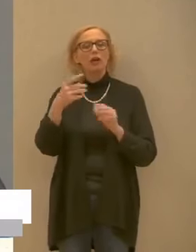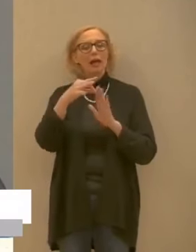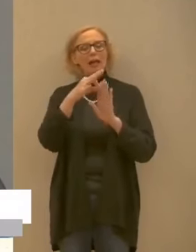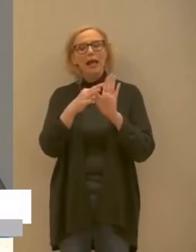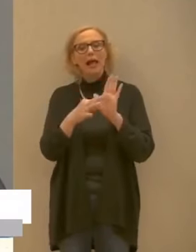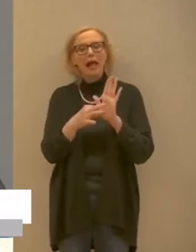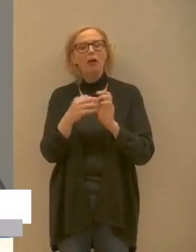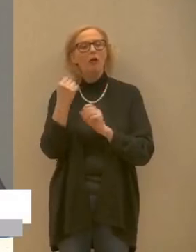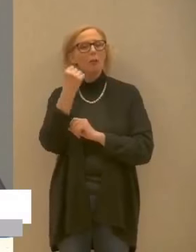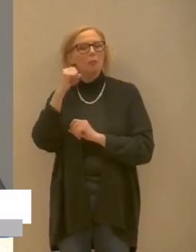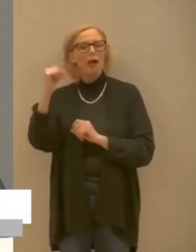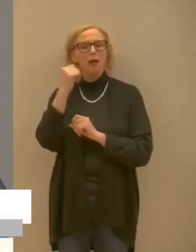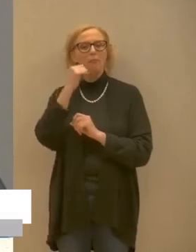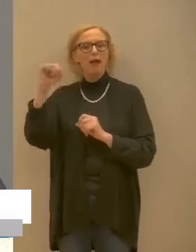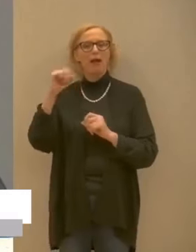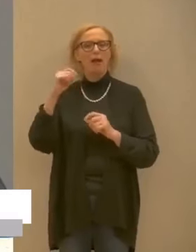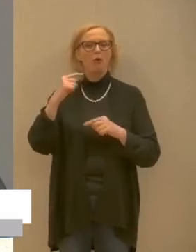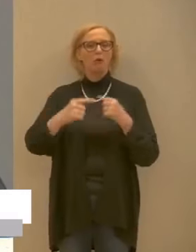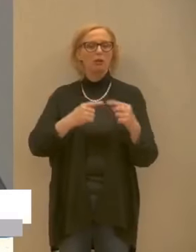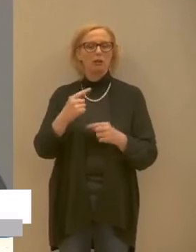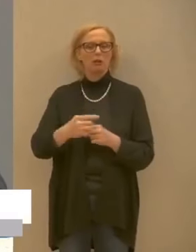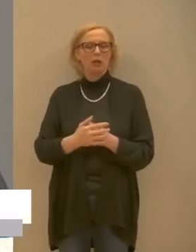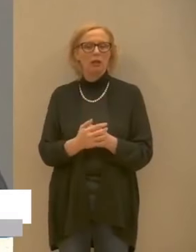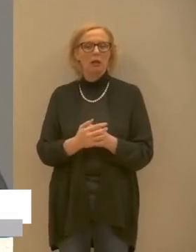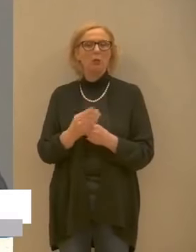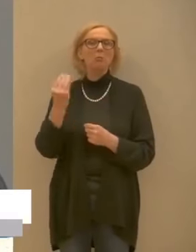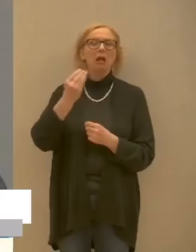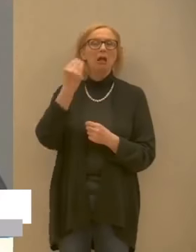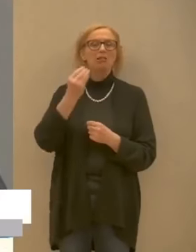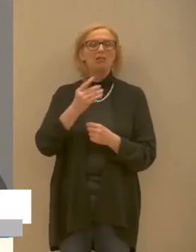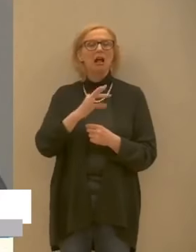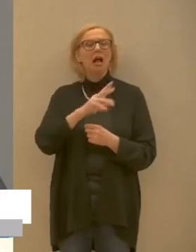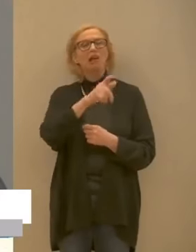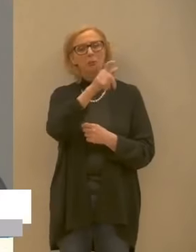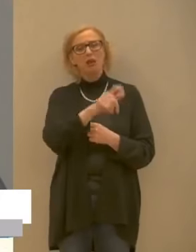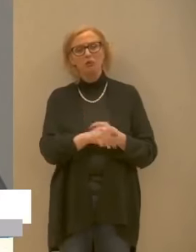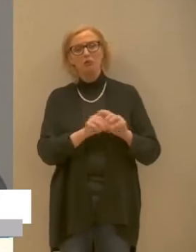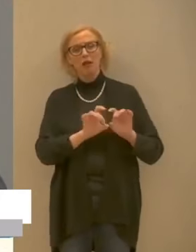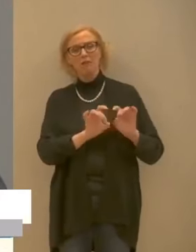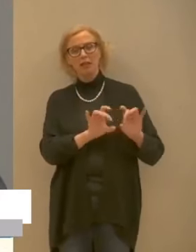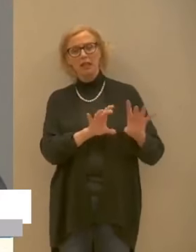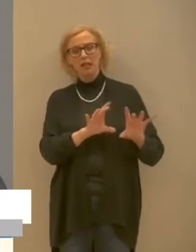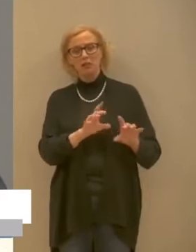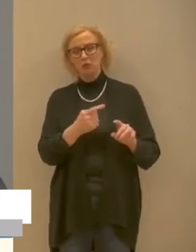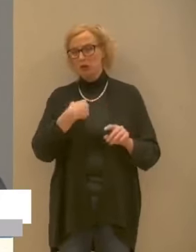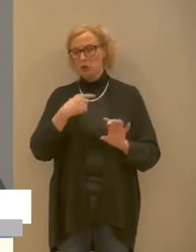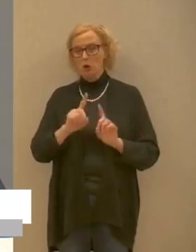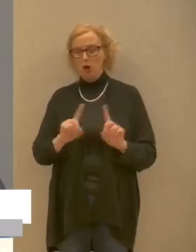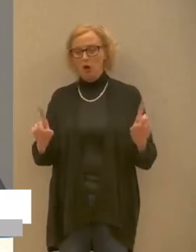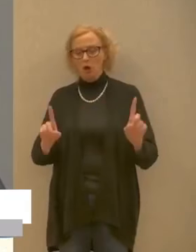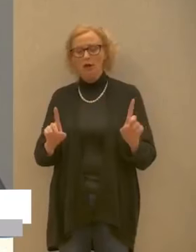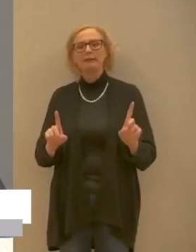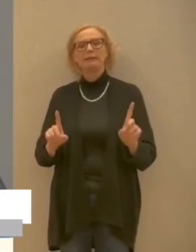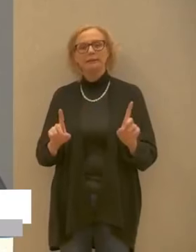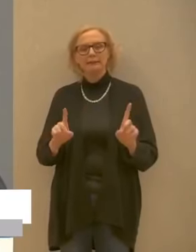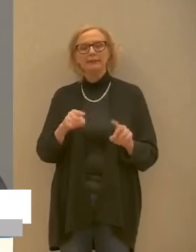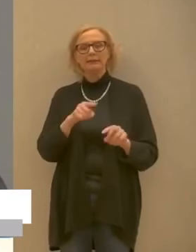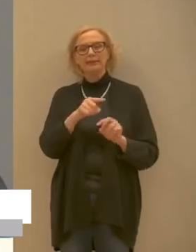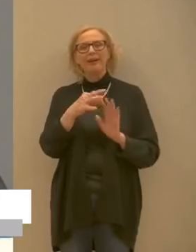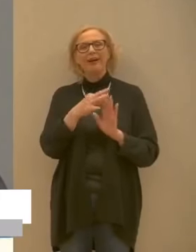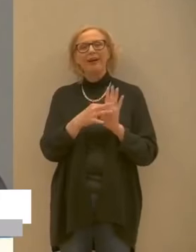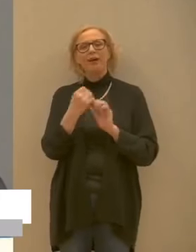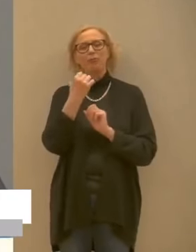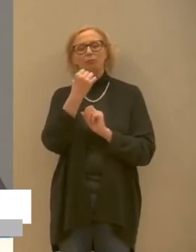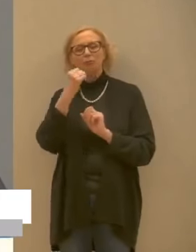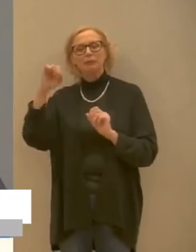regole, di gente che pensa che tanto la cosa capita agli altri e quindi non rispetta le regole e transige